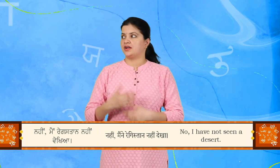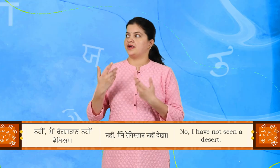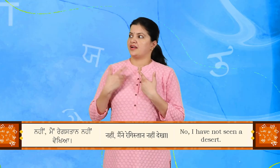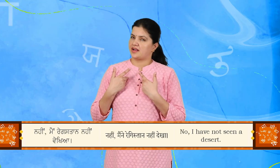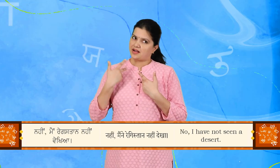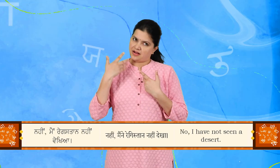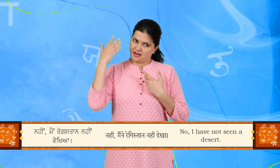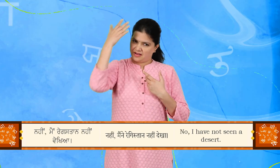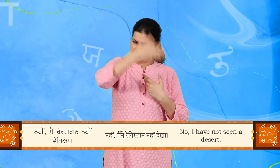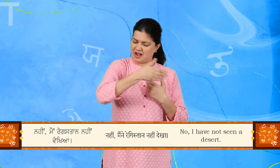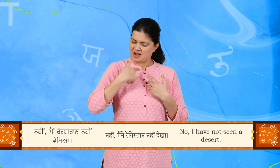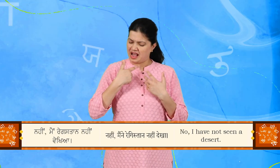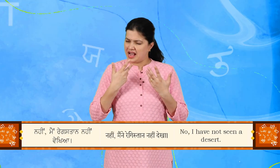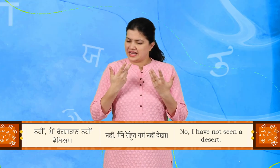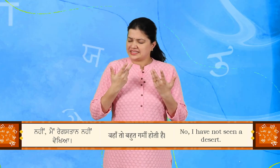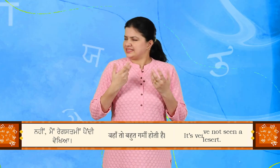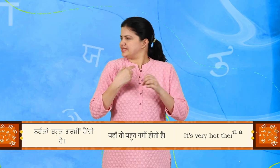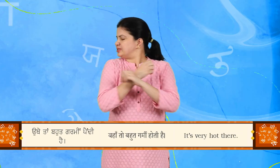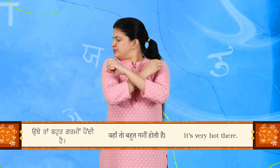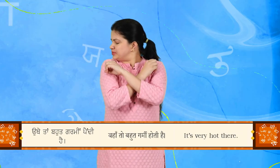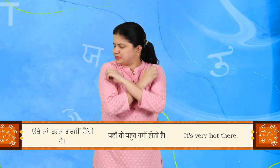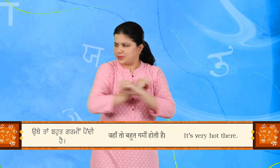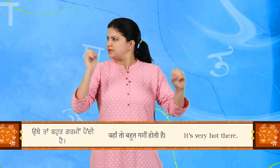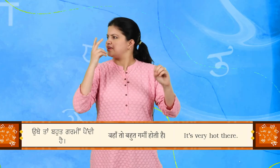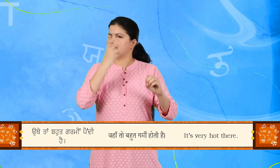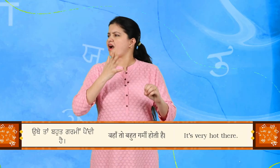नहीं, मैं रेगिस्तान नहीं वेख्या उत्थे तब बहुत गर्मी पहन दिए